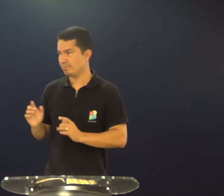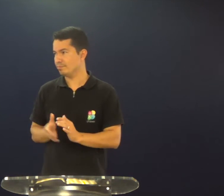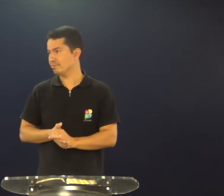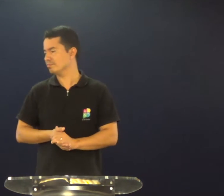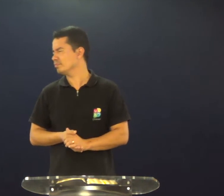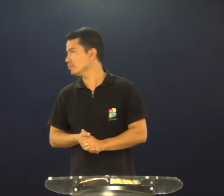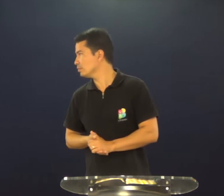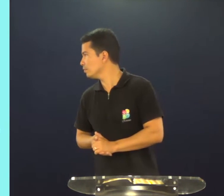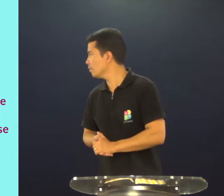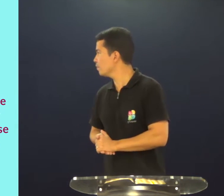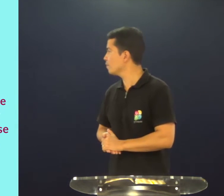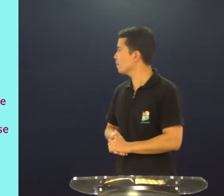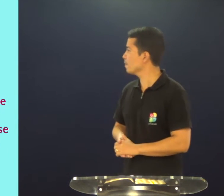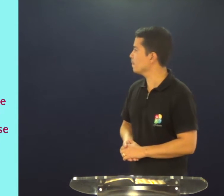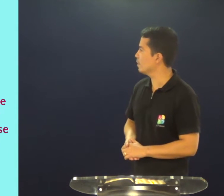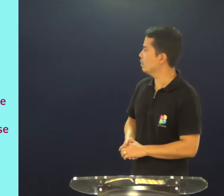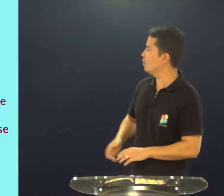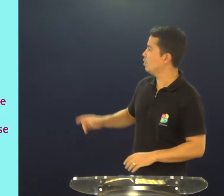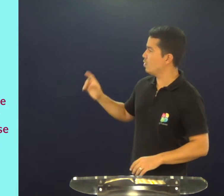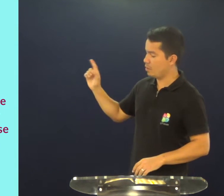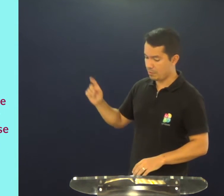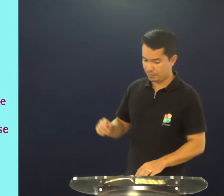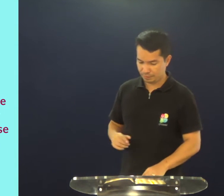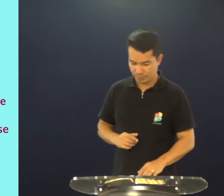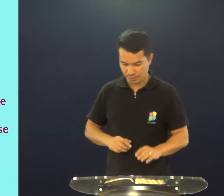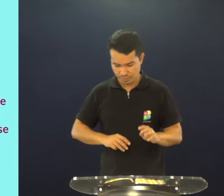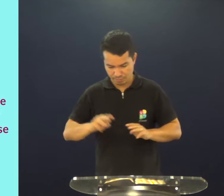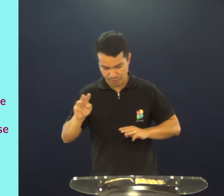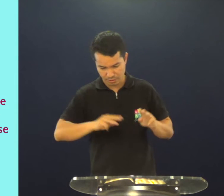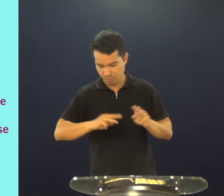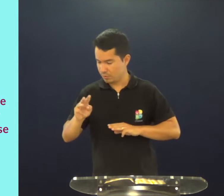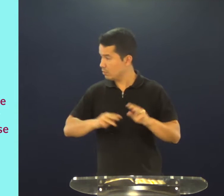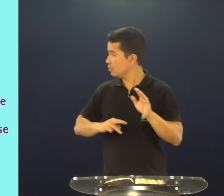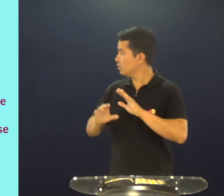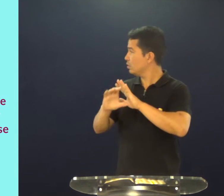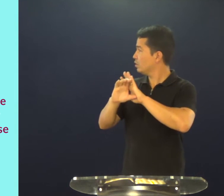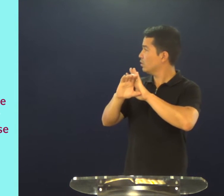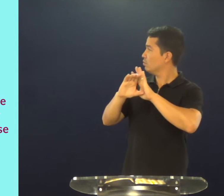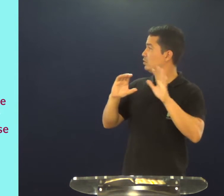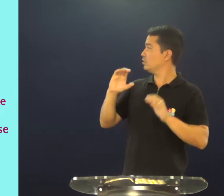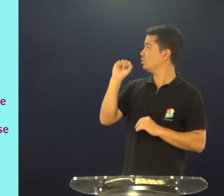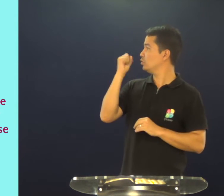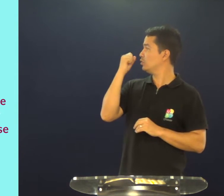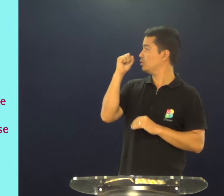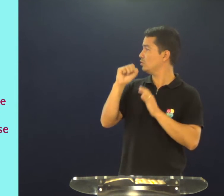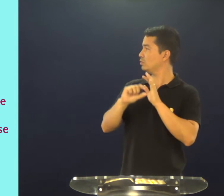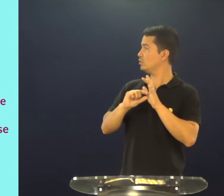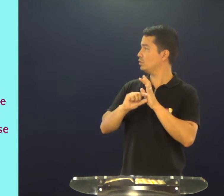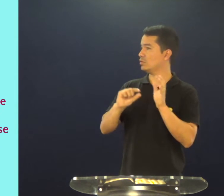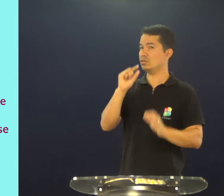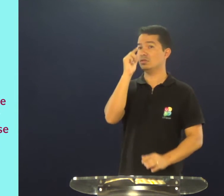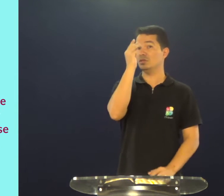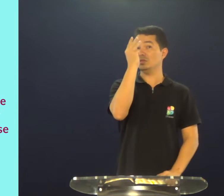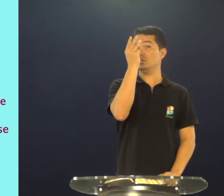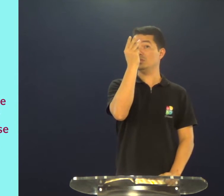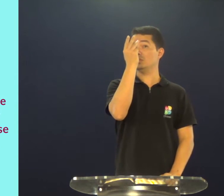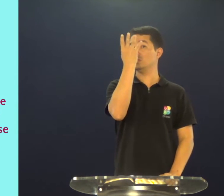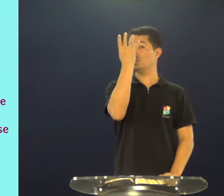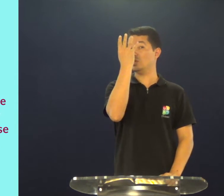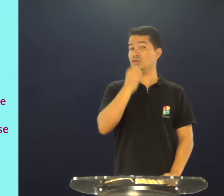lá, Marcos, capítulo 8, versículo